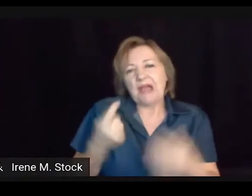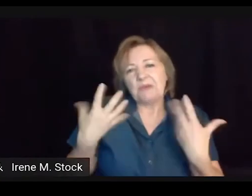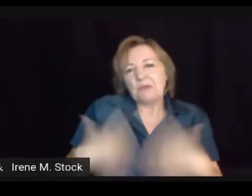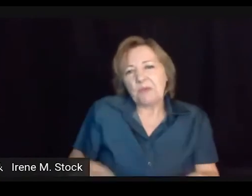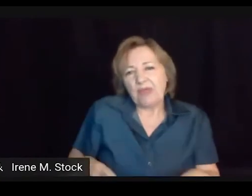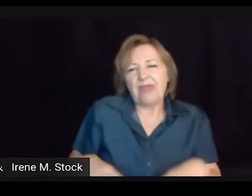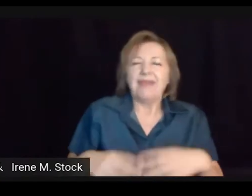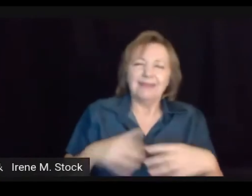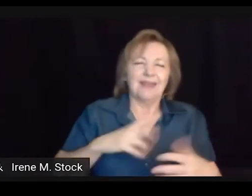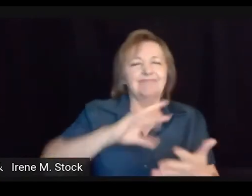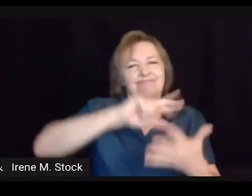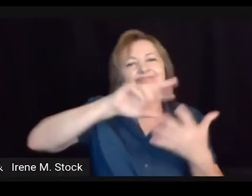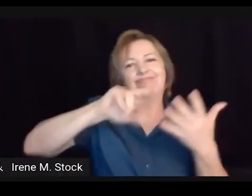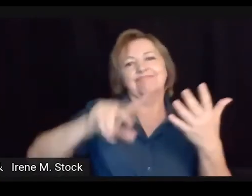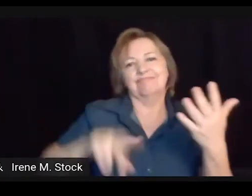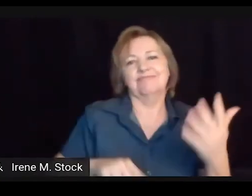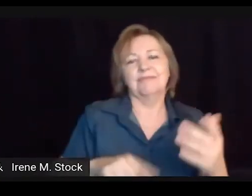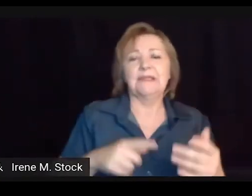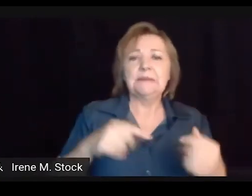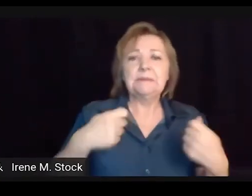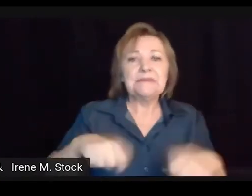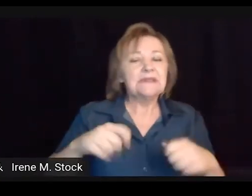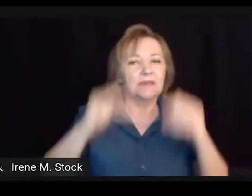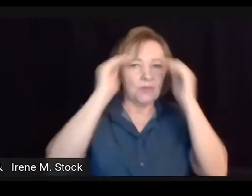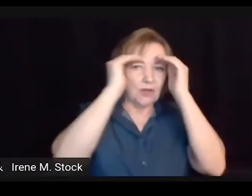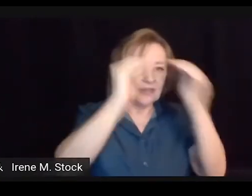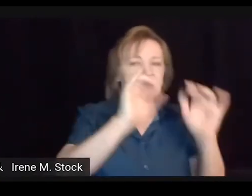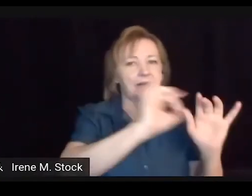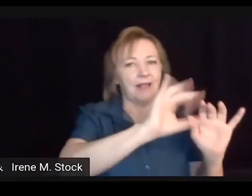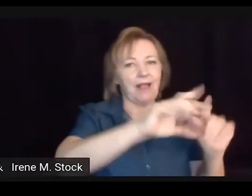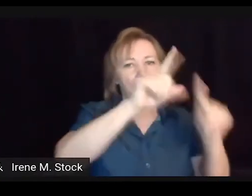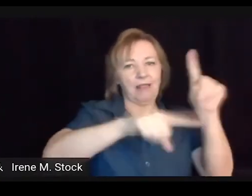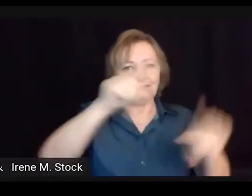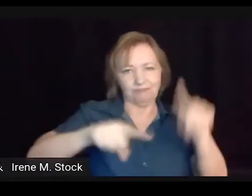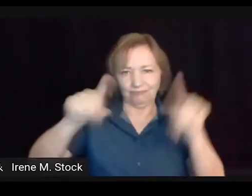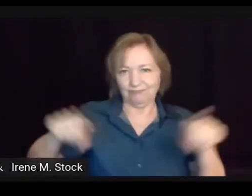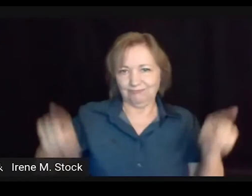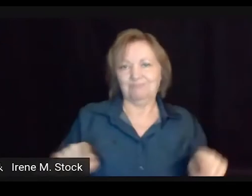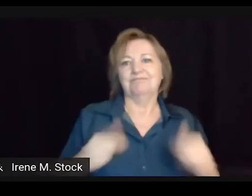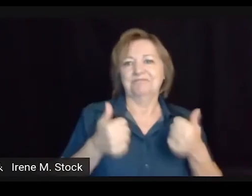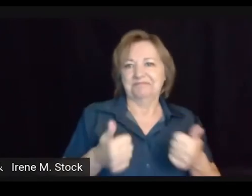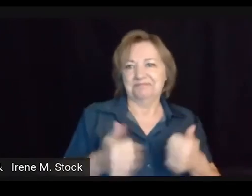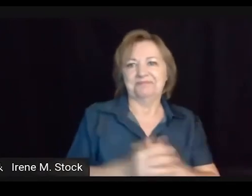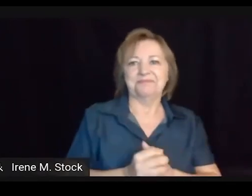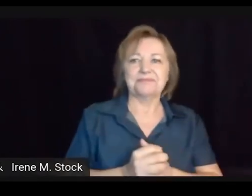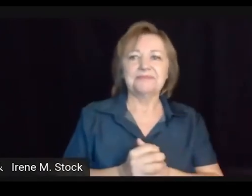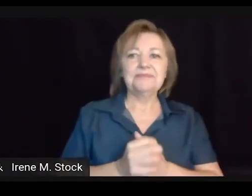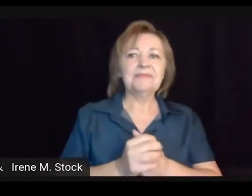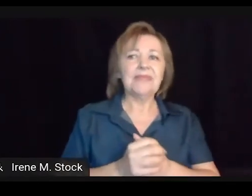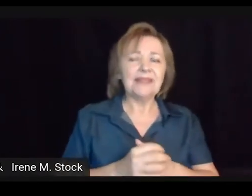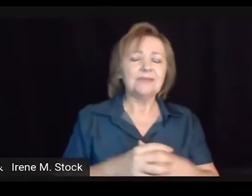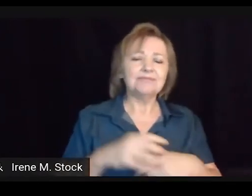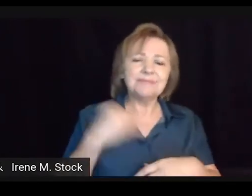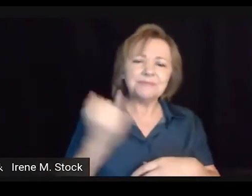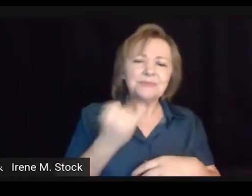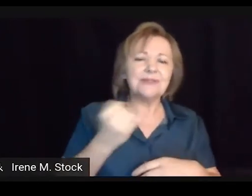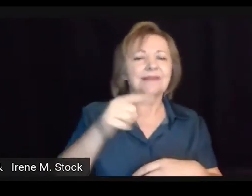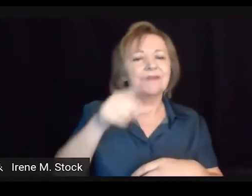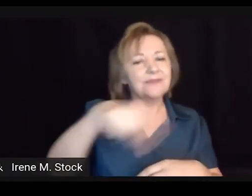de sinais, surdos que não aceitam, surdos que vivem sozinhos, isolados. E isso é importante que seja respeitado, né,